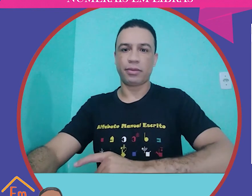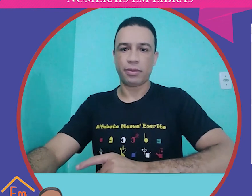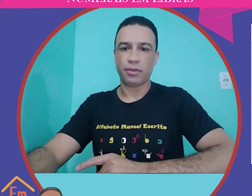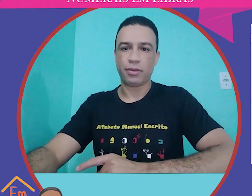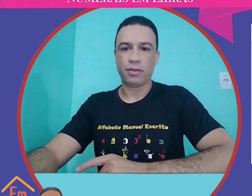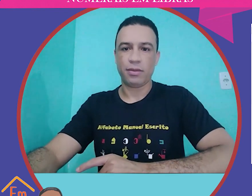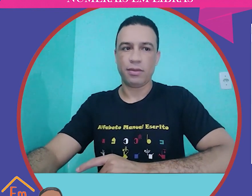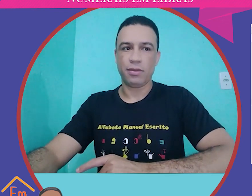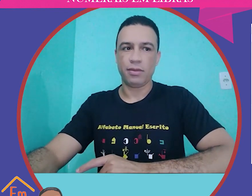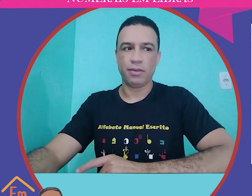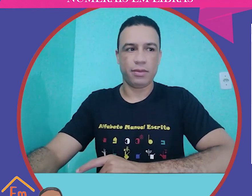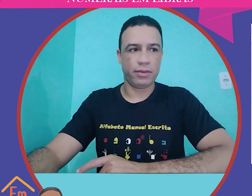E colocar lá em cima.